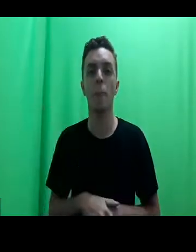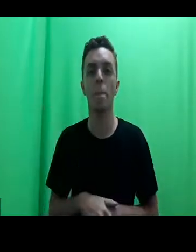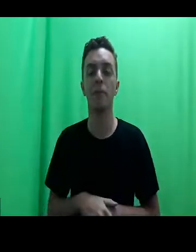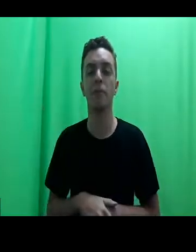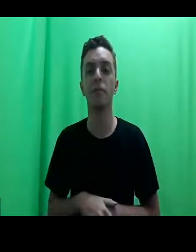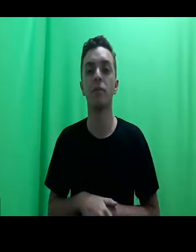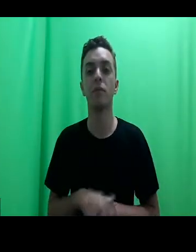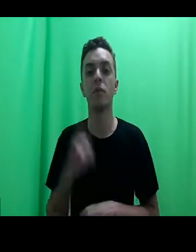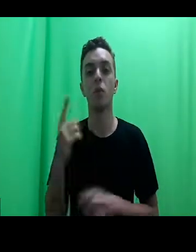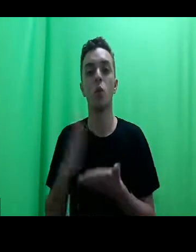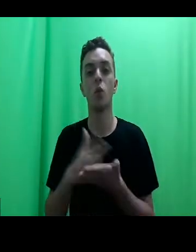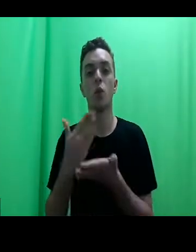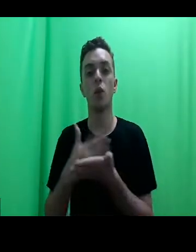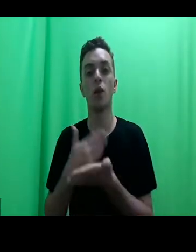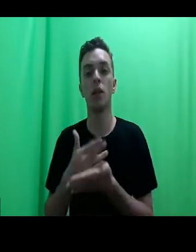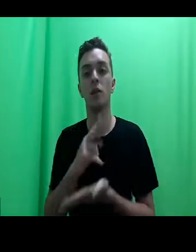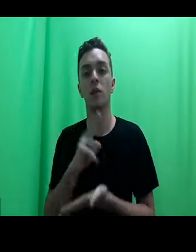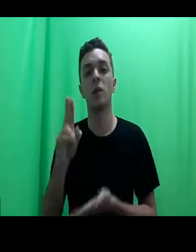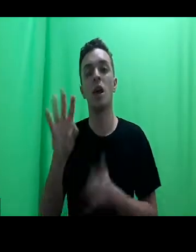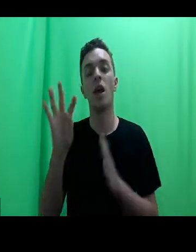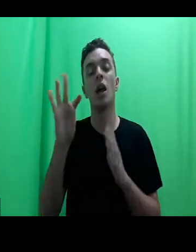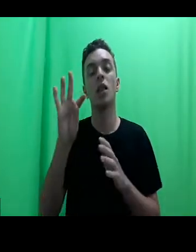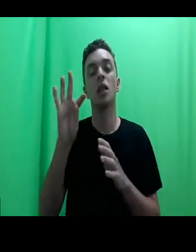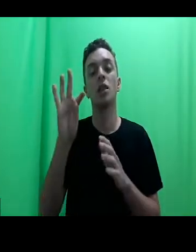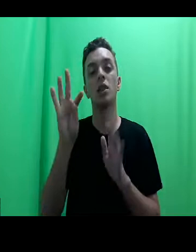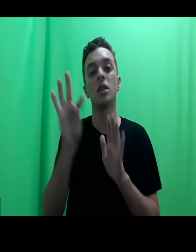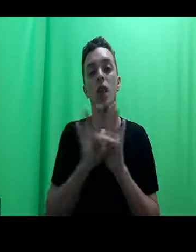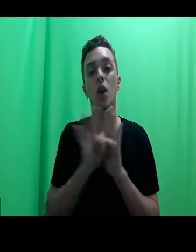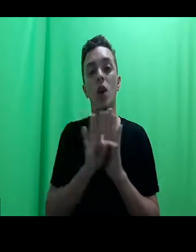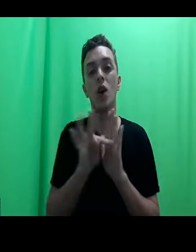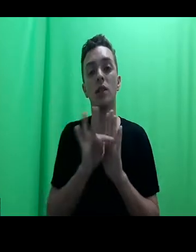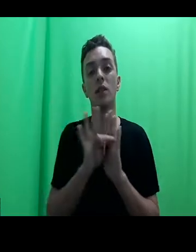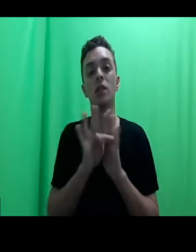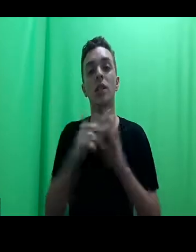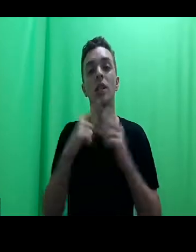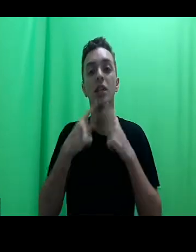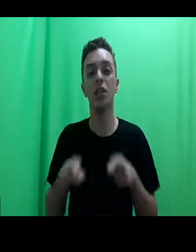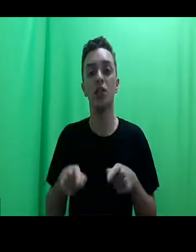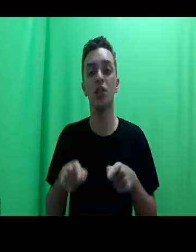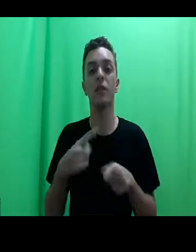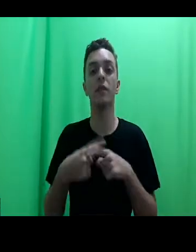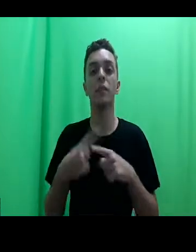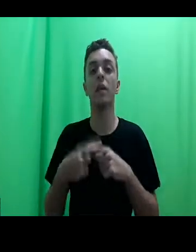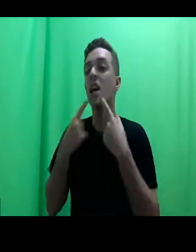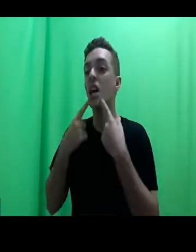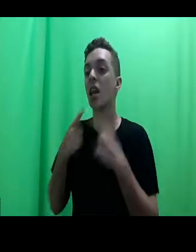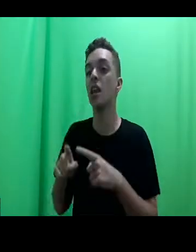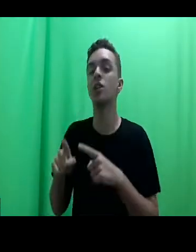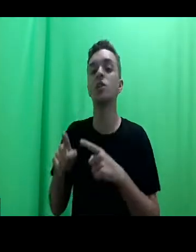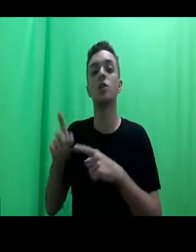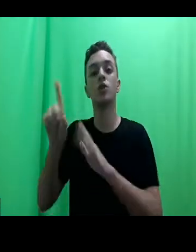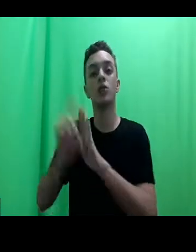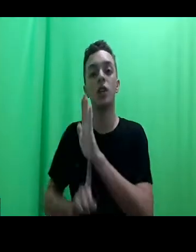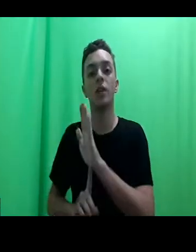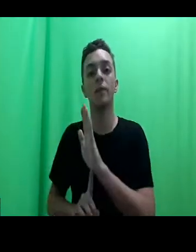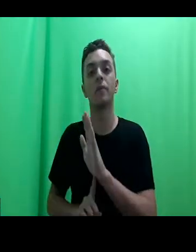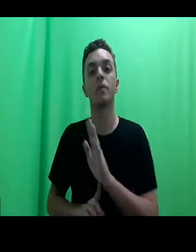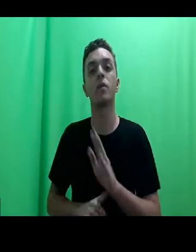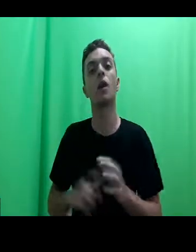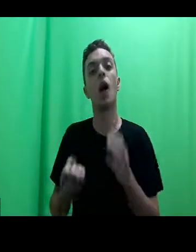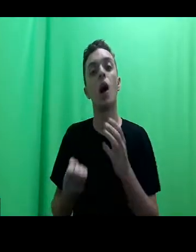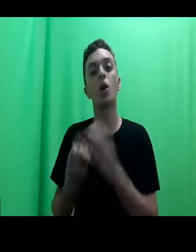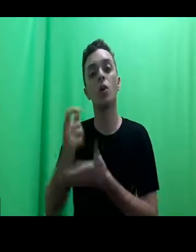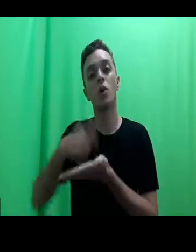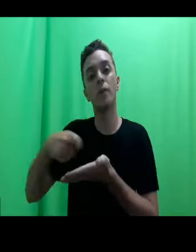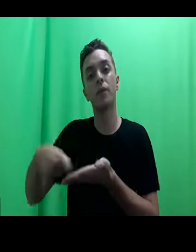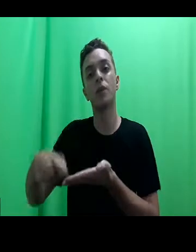livro intitulado Teorias Críticas e Crítica do Direito, organizado pelo professor José Ricardo Cunha, da